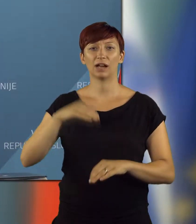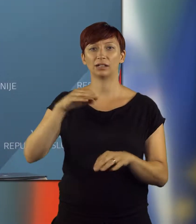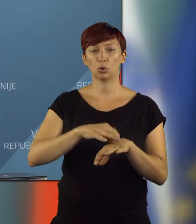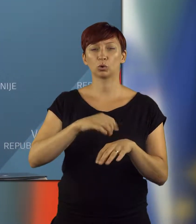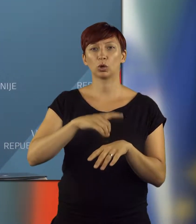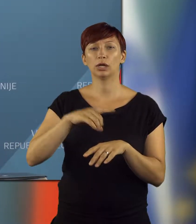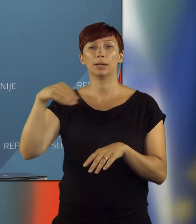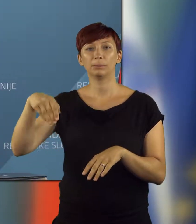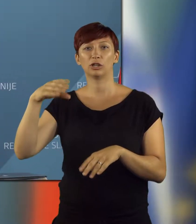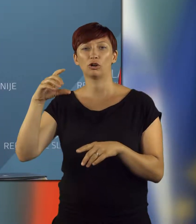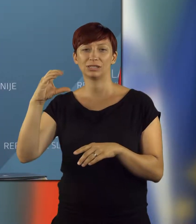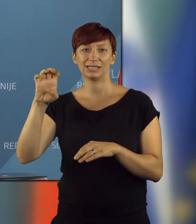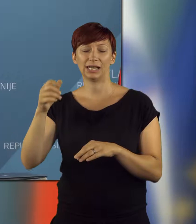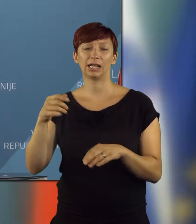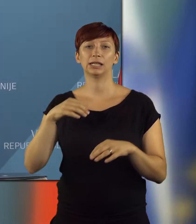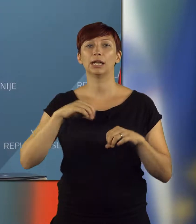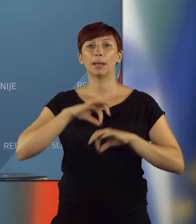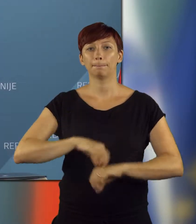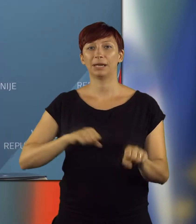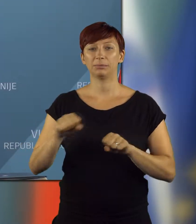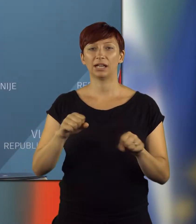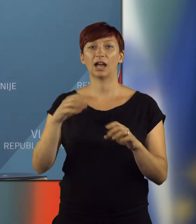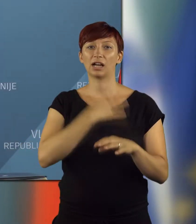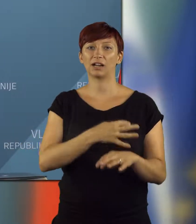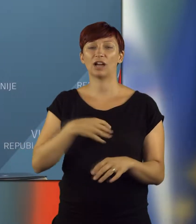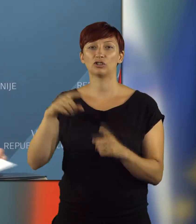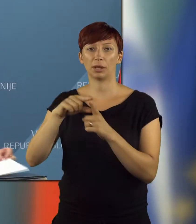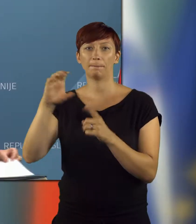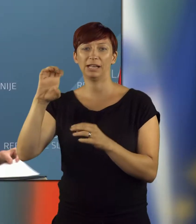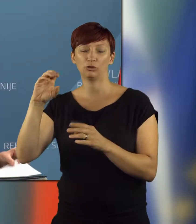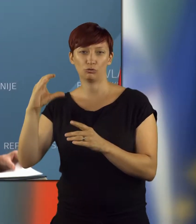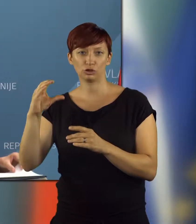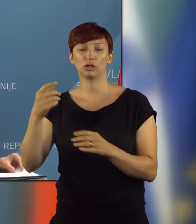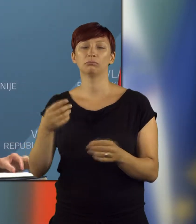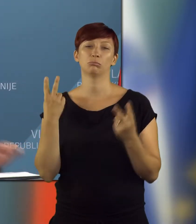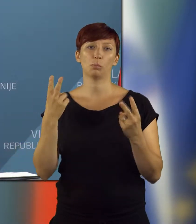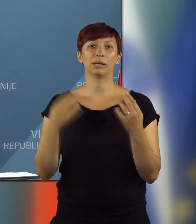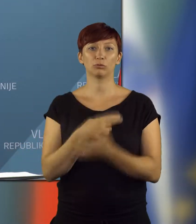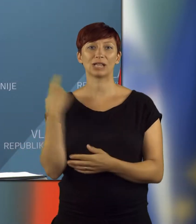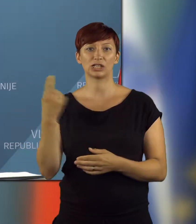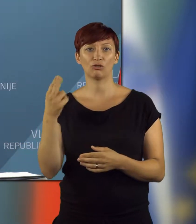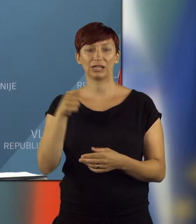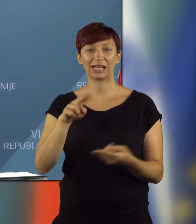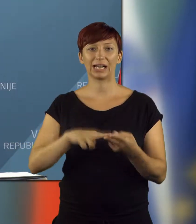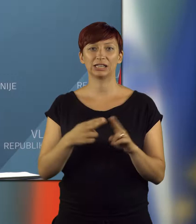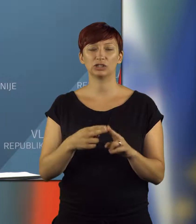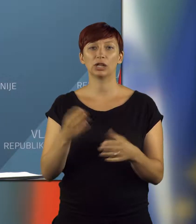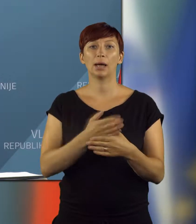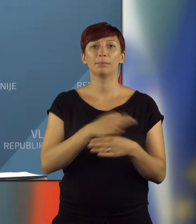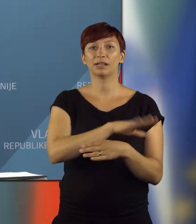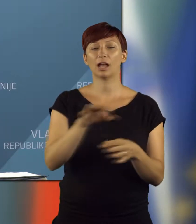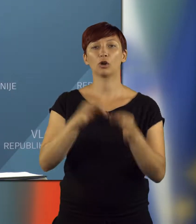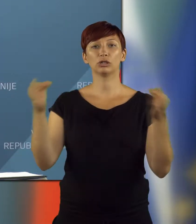Cerarja in premijeja Hrvaške, gospoda Plenkoviča, je za Slovenijo pomembno, ker na tak način mednarodne